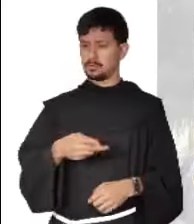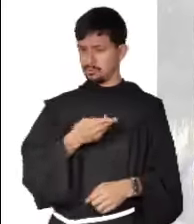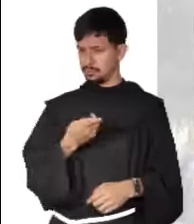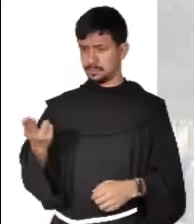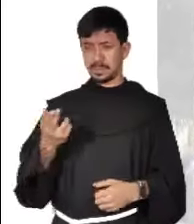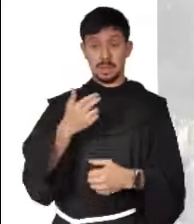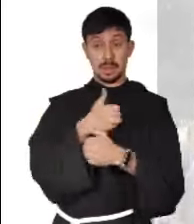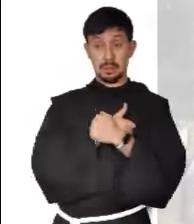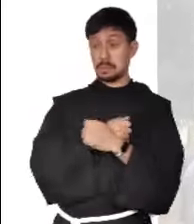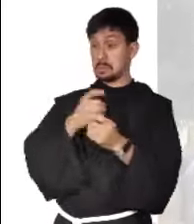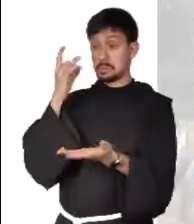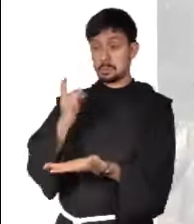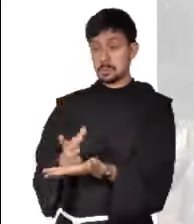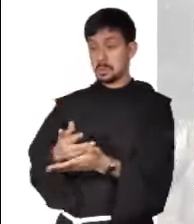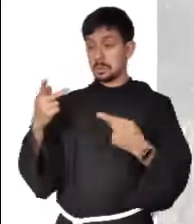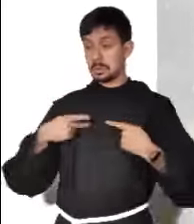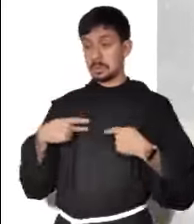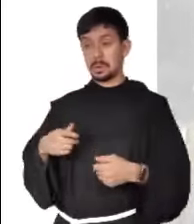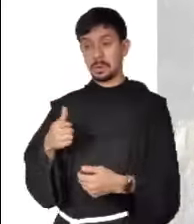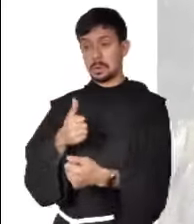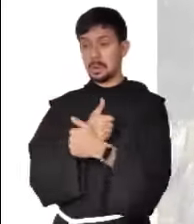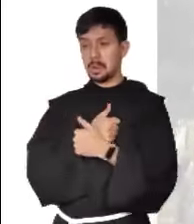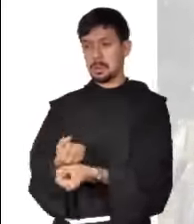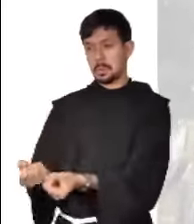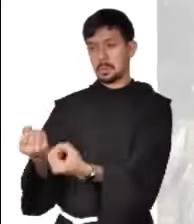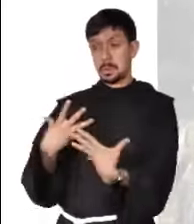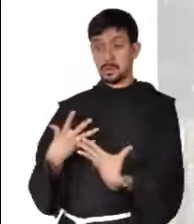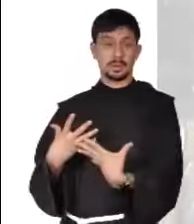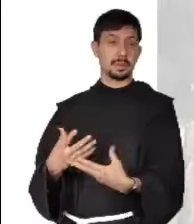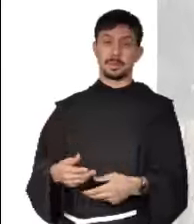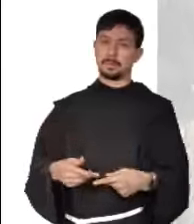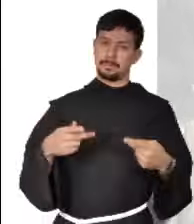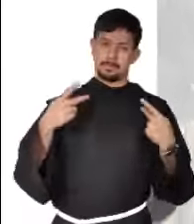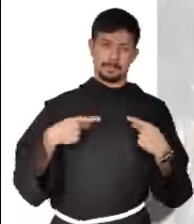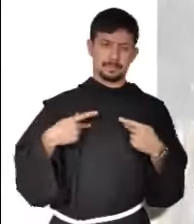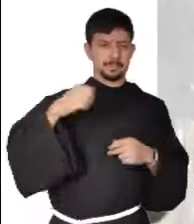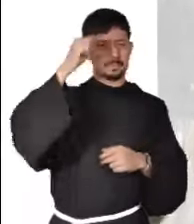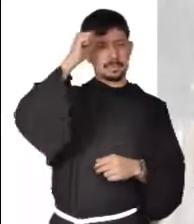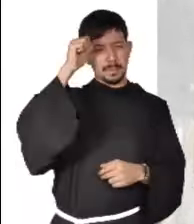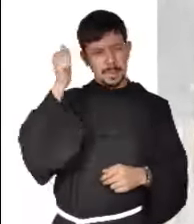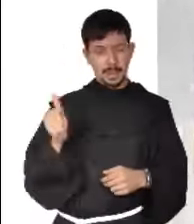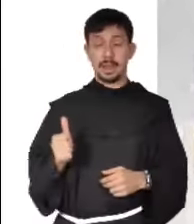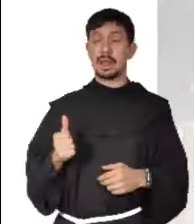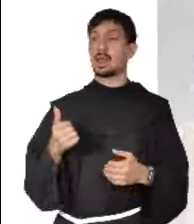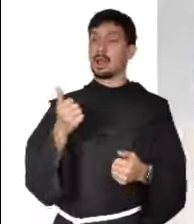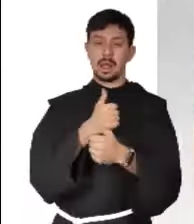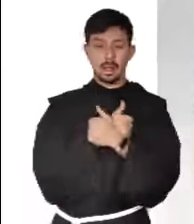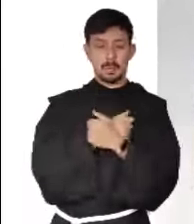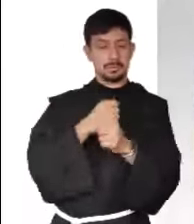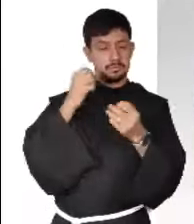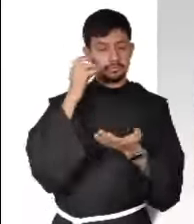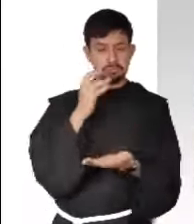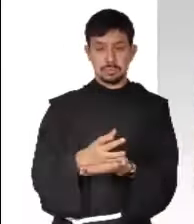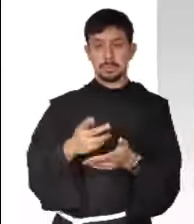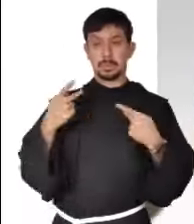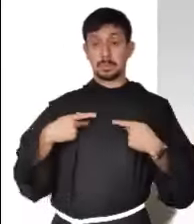sólo a los que los aman, ¿qué hacen de extraordinario? También los pecadores aman a quienes los aman. Si